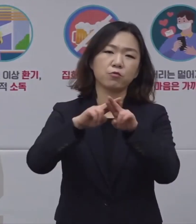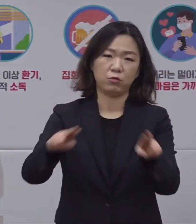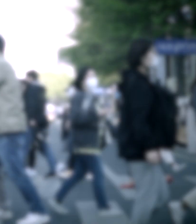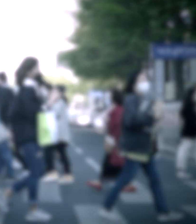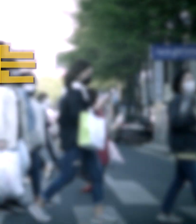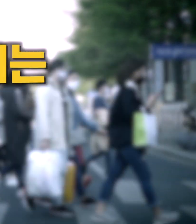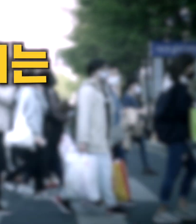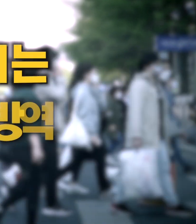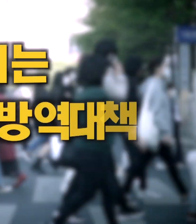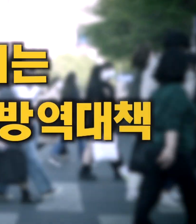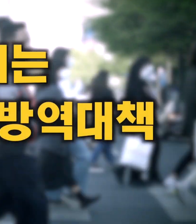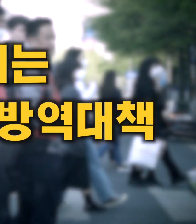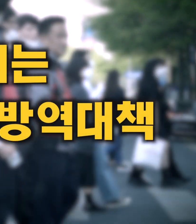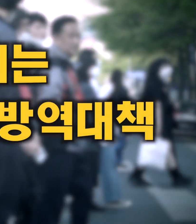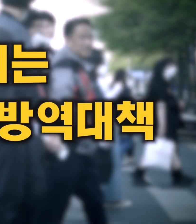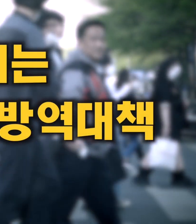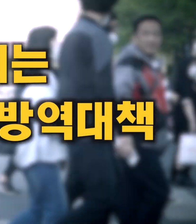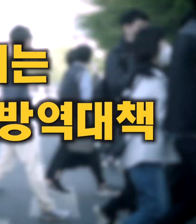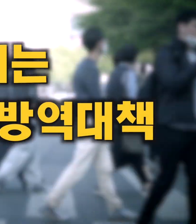주시고